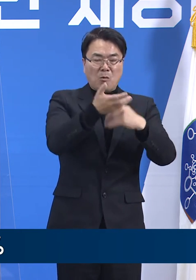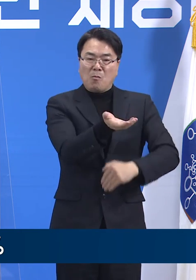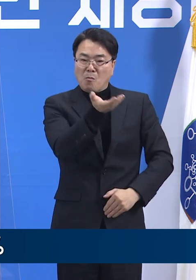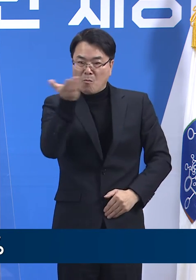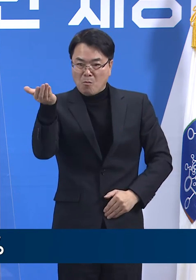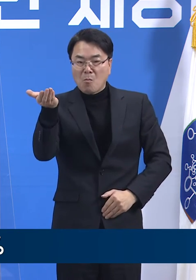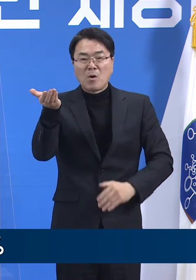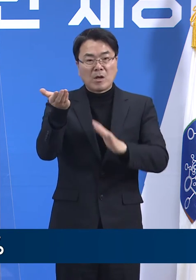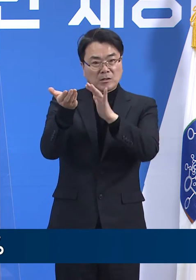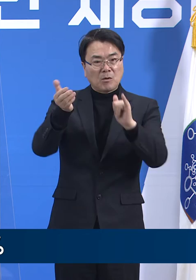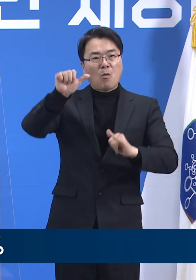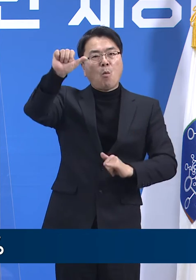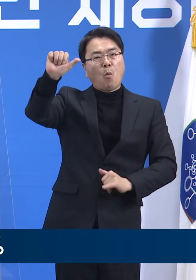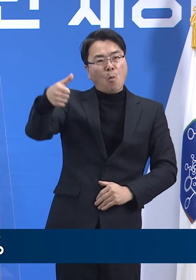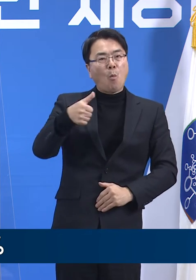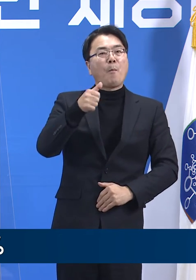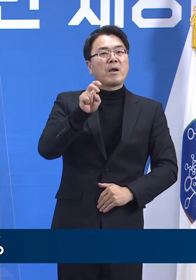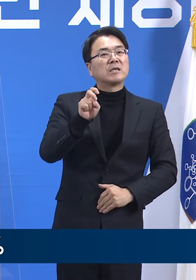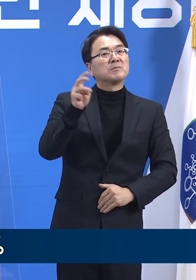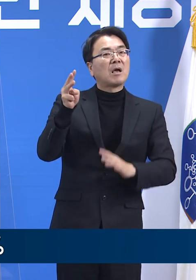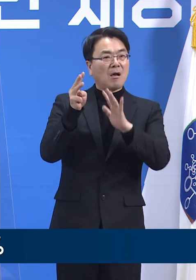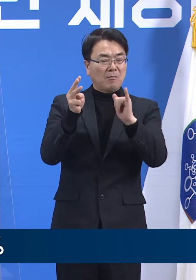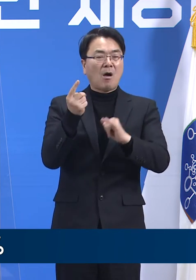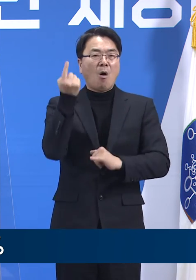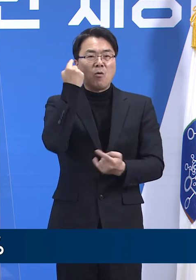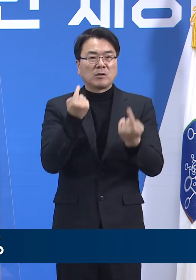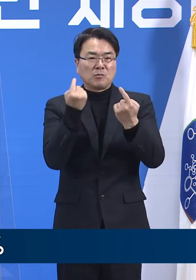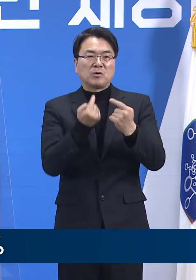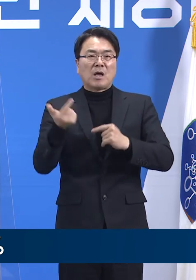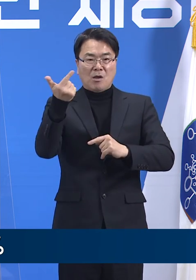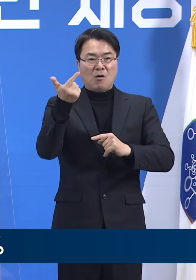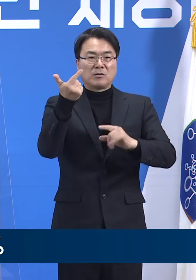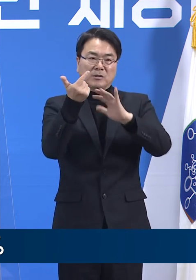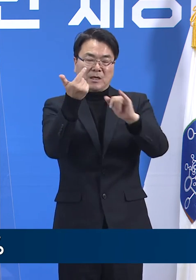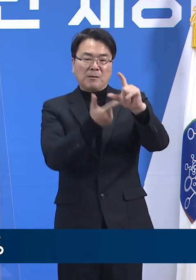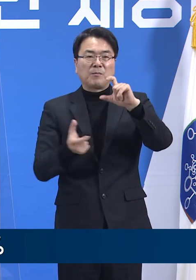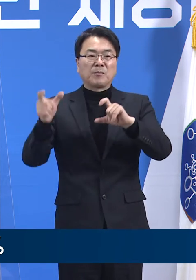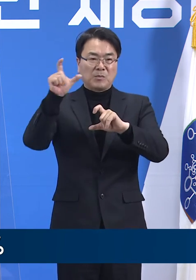인원은 총 524명으로 전일 대비 6명 증가했습니다.